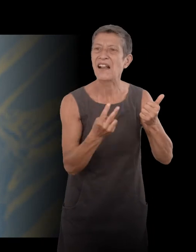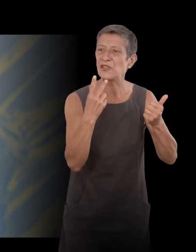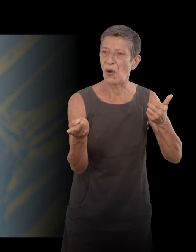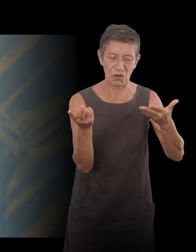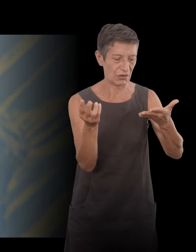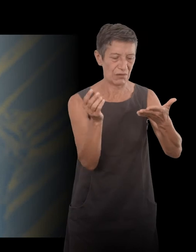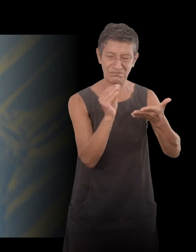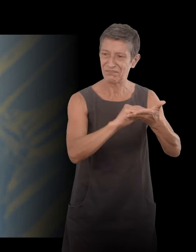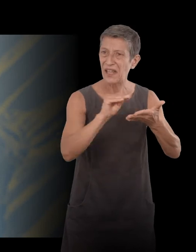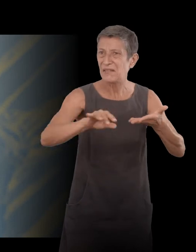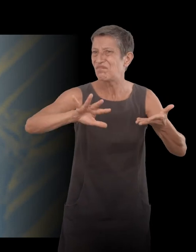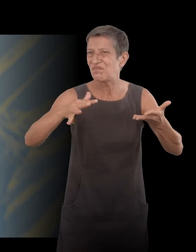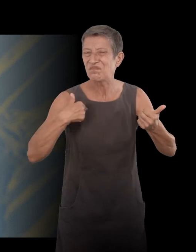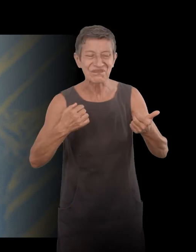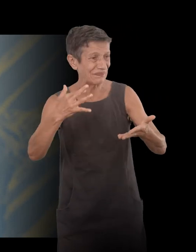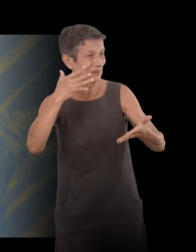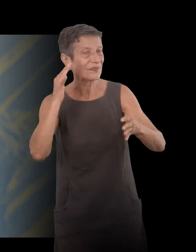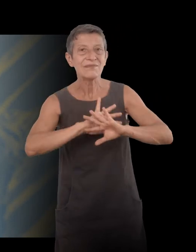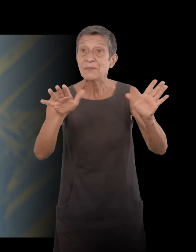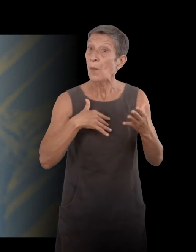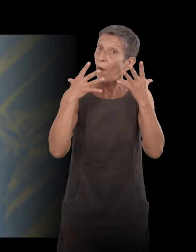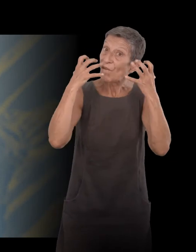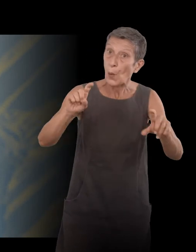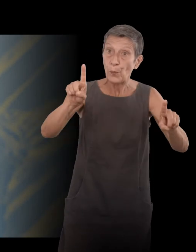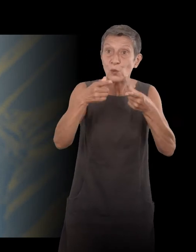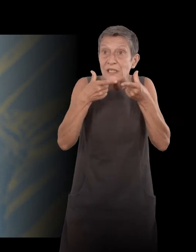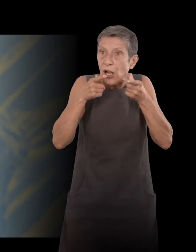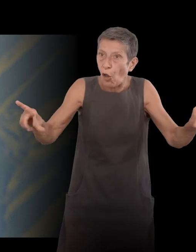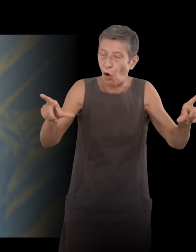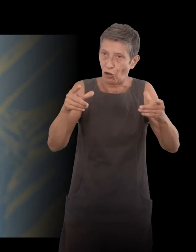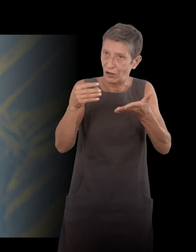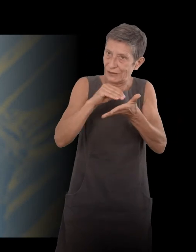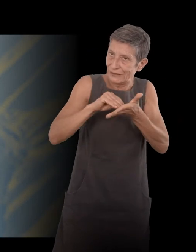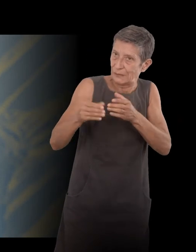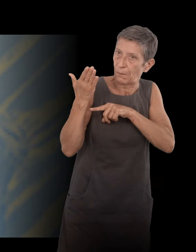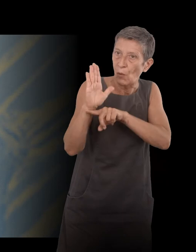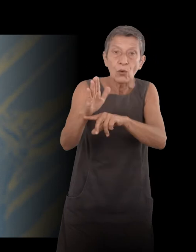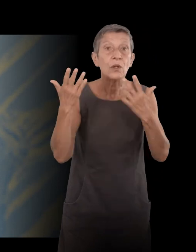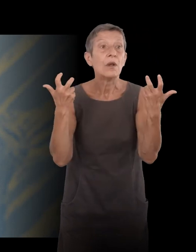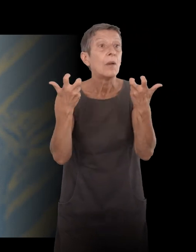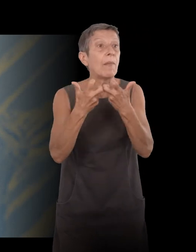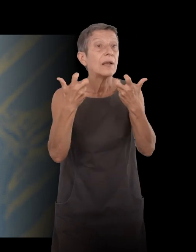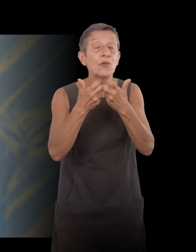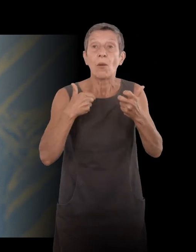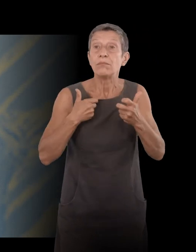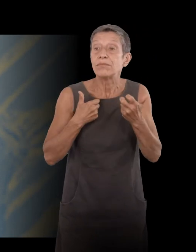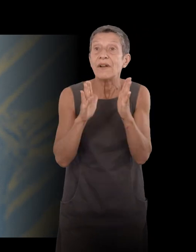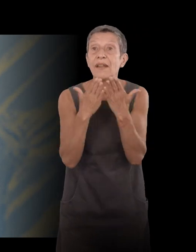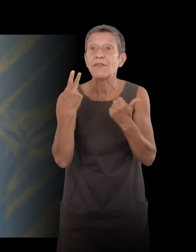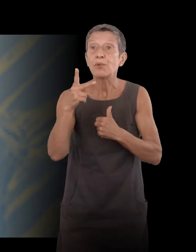Donc je voulais faire entendre la musique de la langue. Moi, quand je lis un livre de Steinbeck, je ne pas qu'on